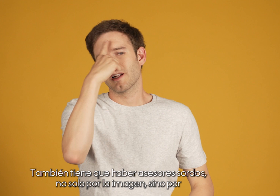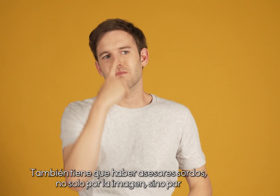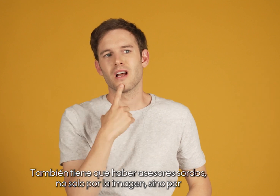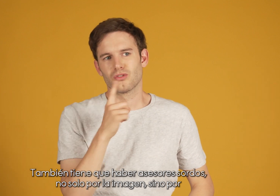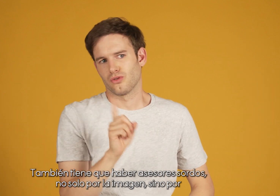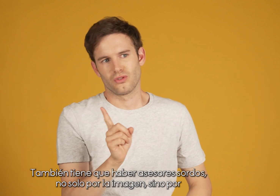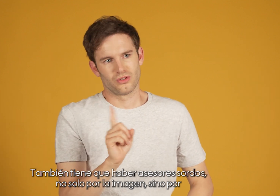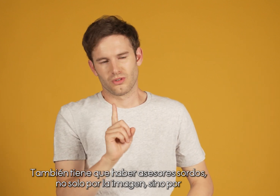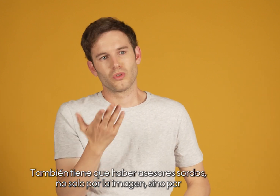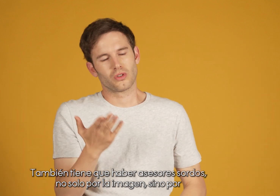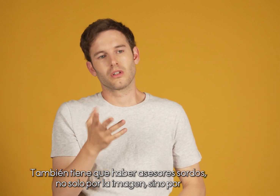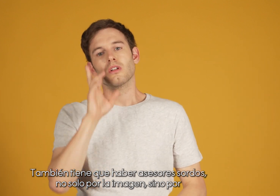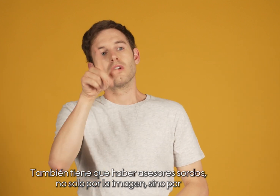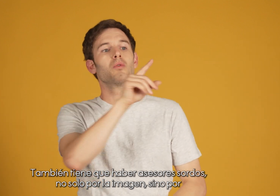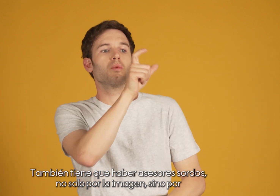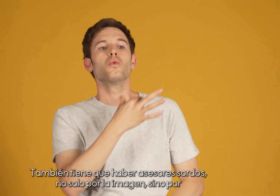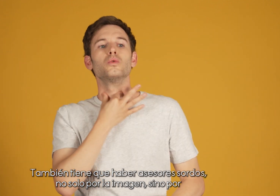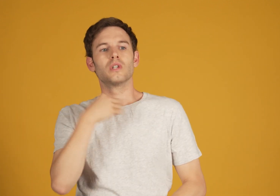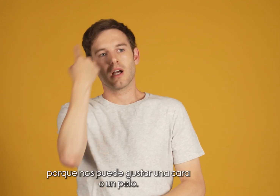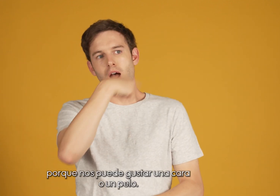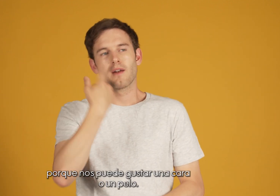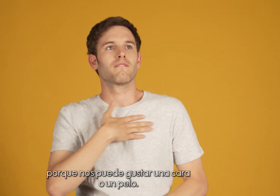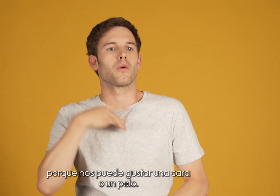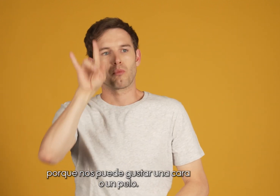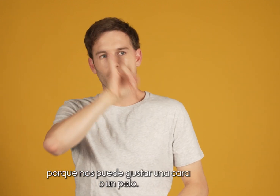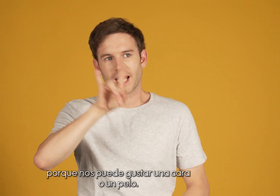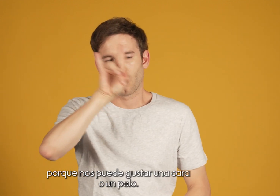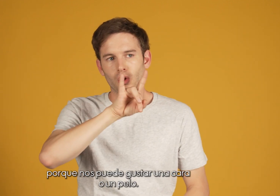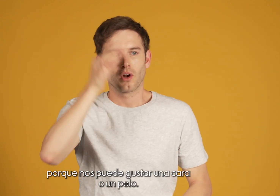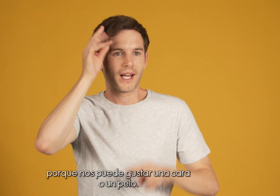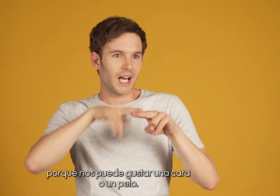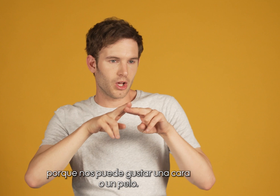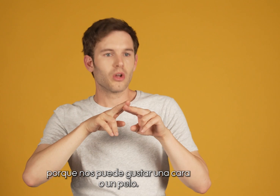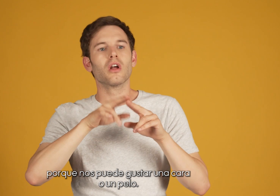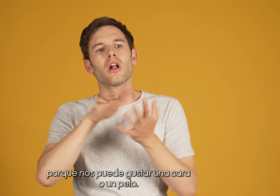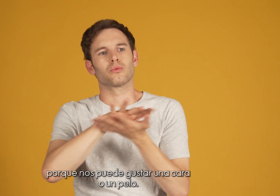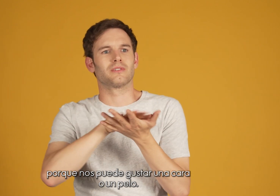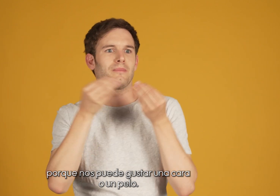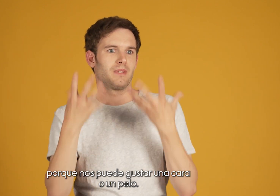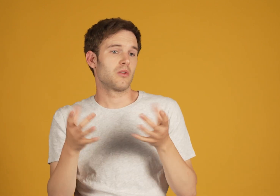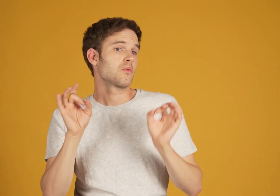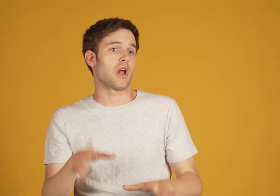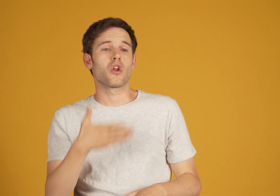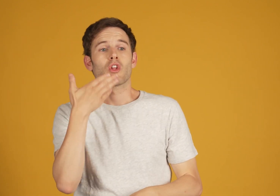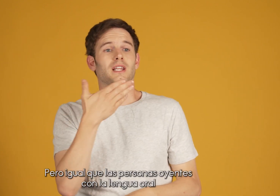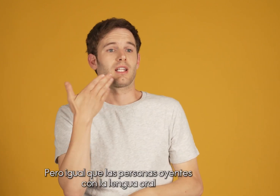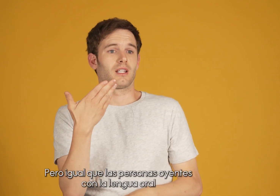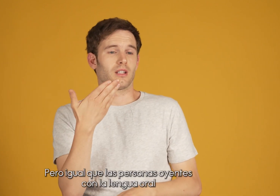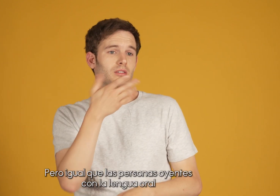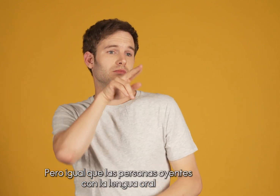sordos, no solo por la imagen, sino porque nos puede gustar una cara o un pelo. Pero igual que las personas